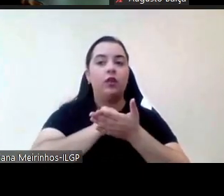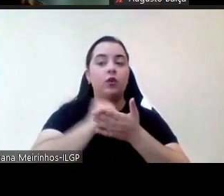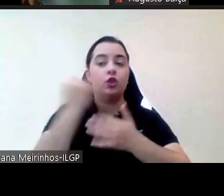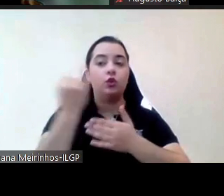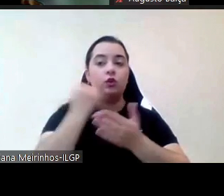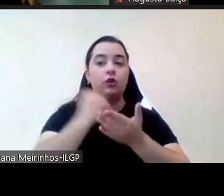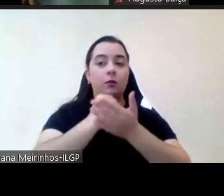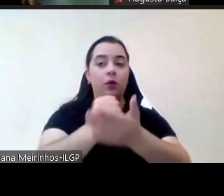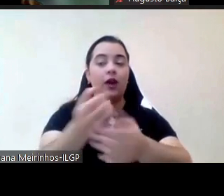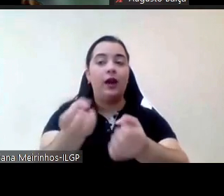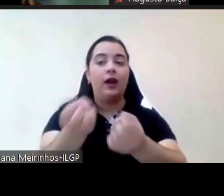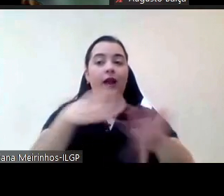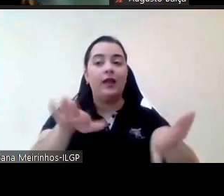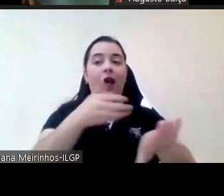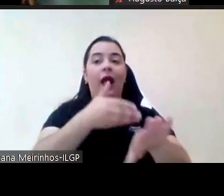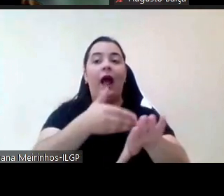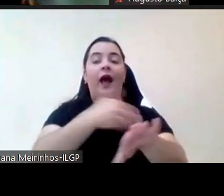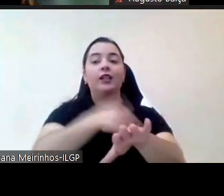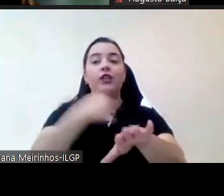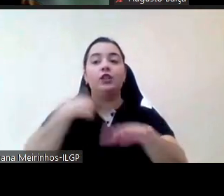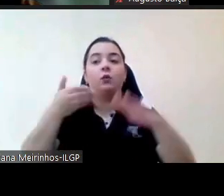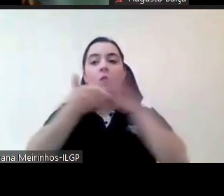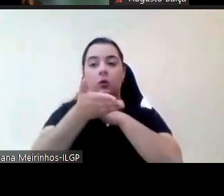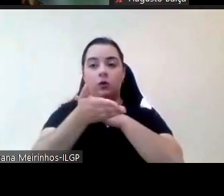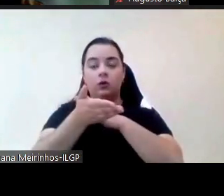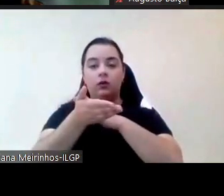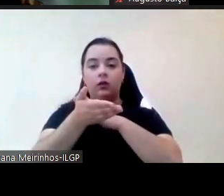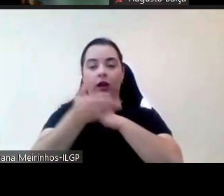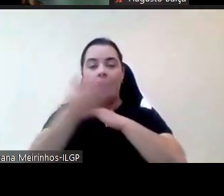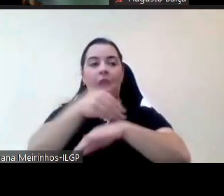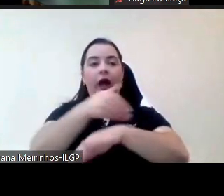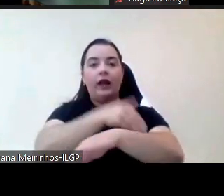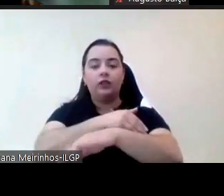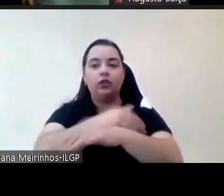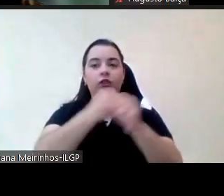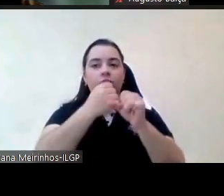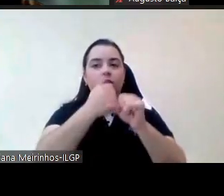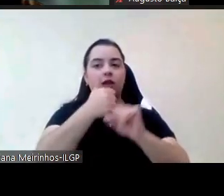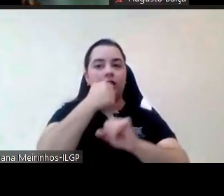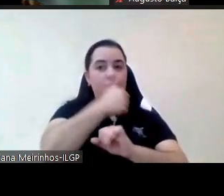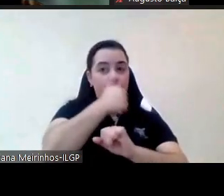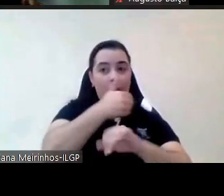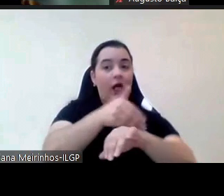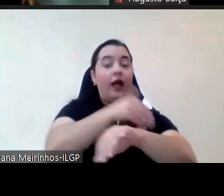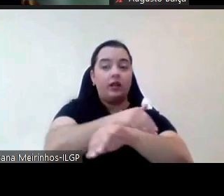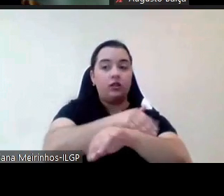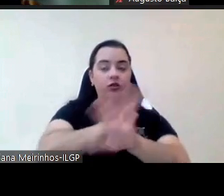delegada na comarca de Setúbal foi justamente o serviço de humanização